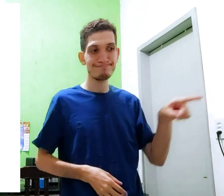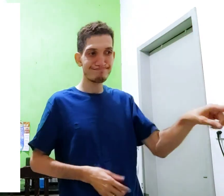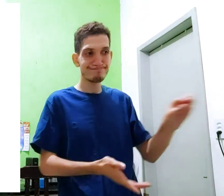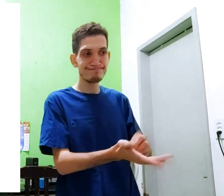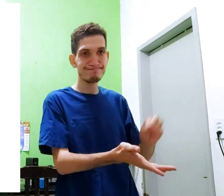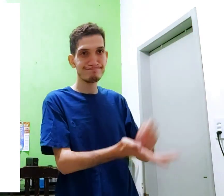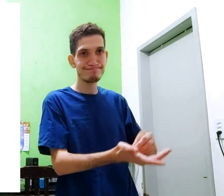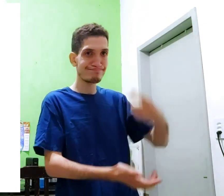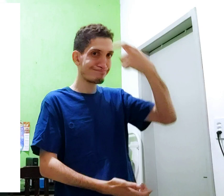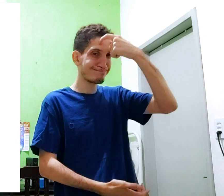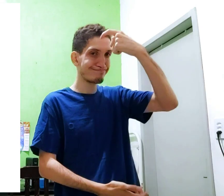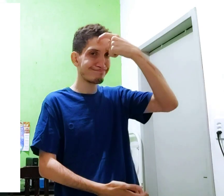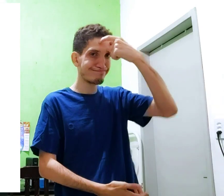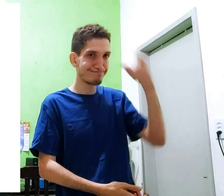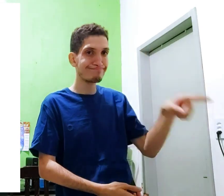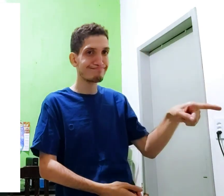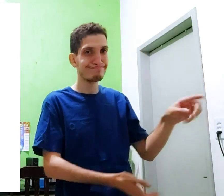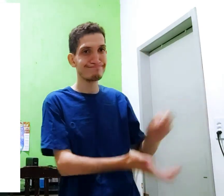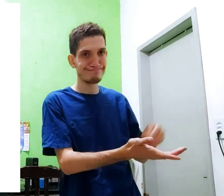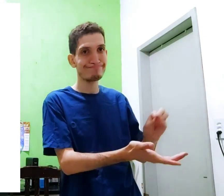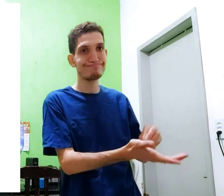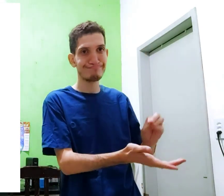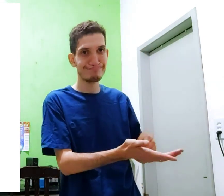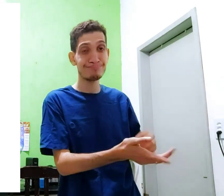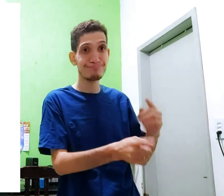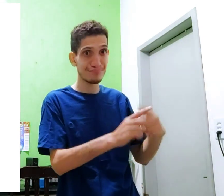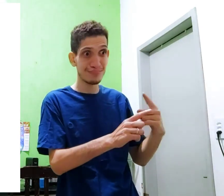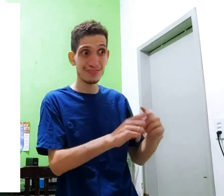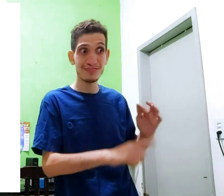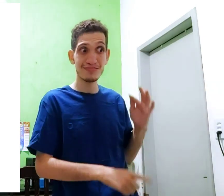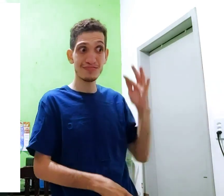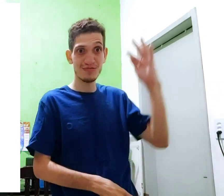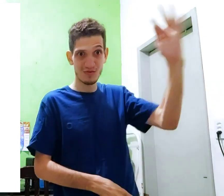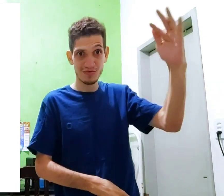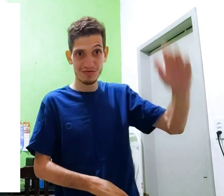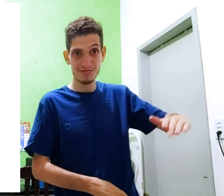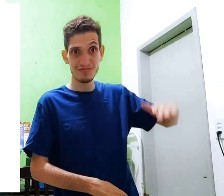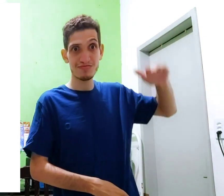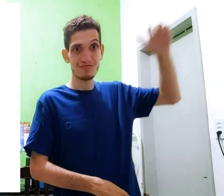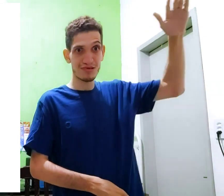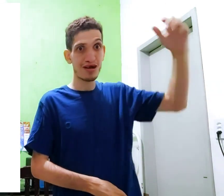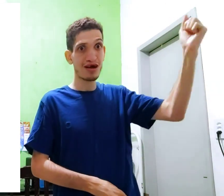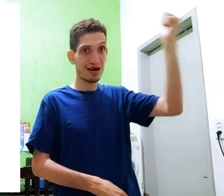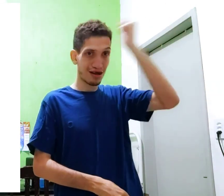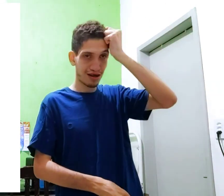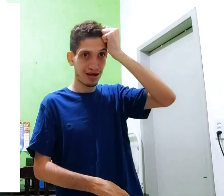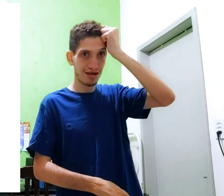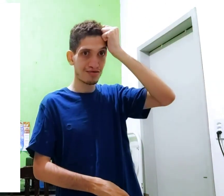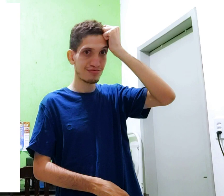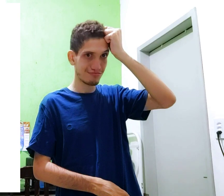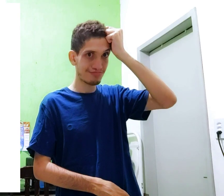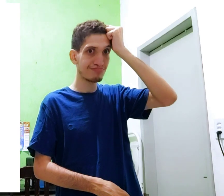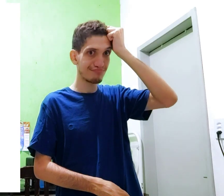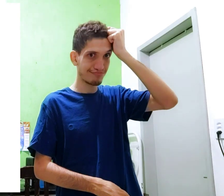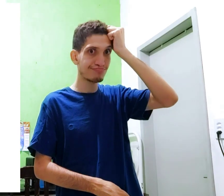pesca ele pauta consciência porque futuro prefere arrepender